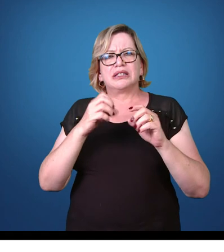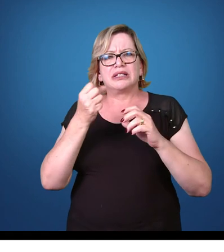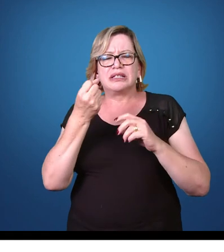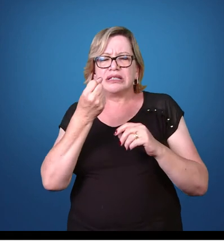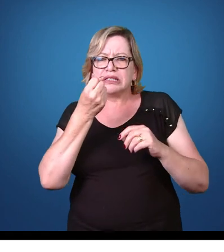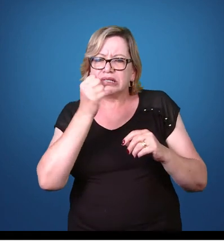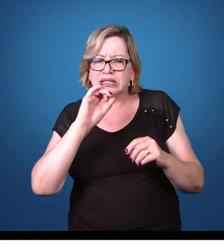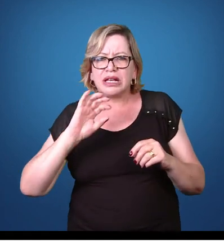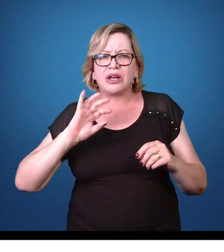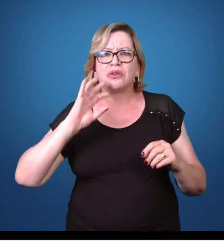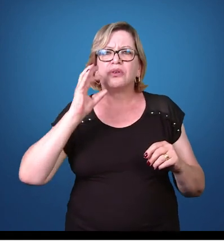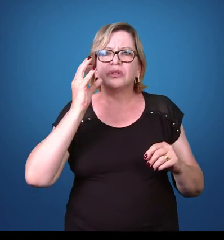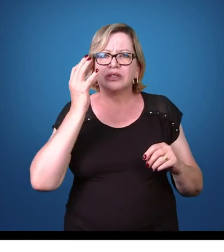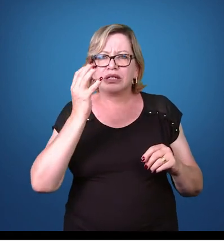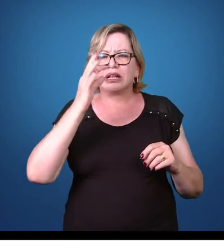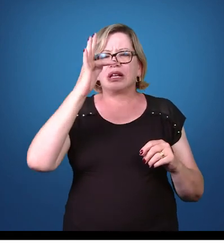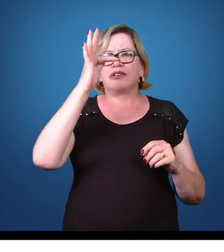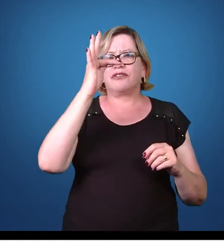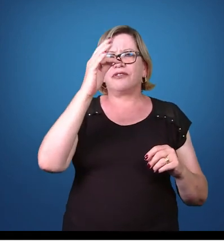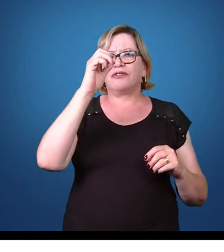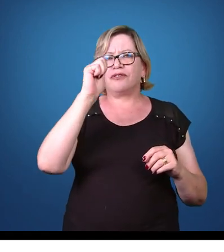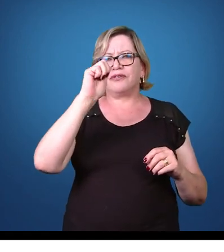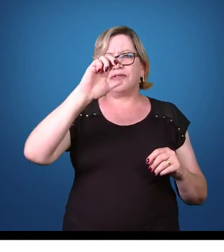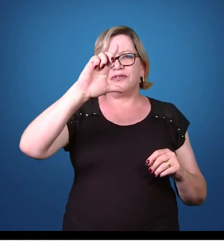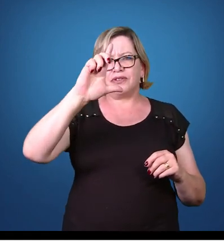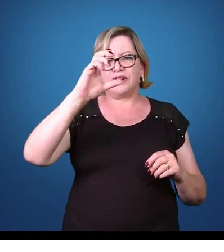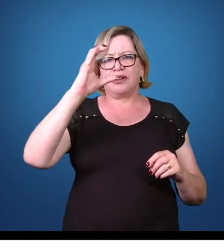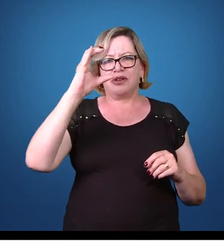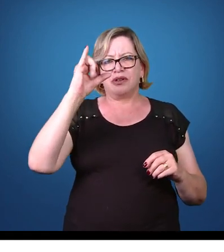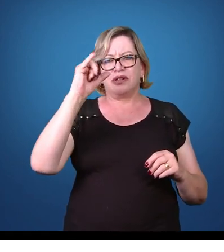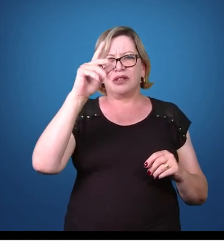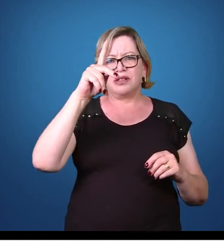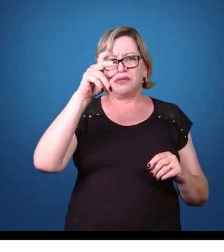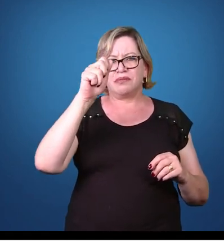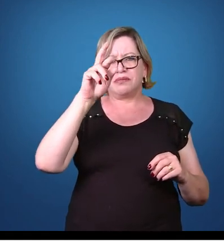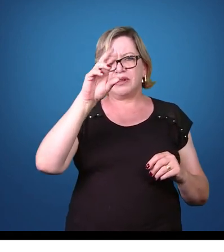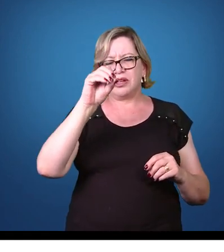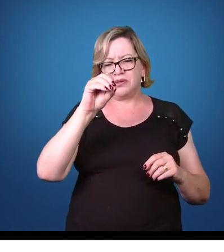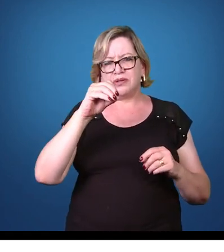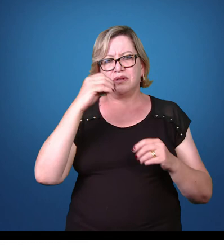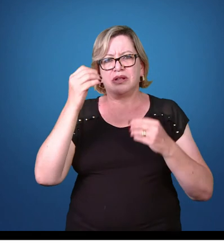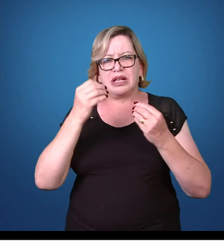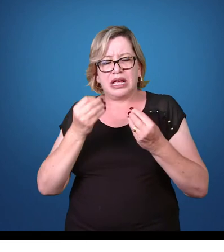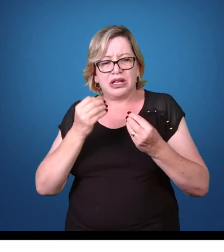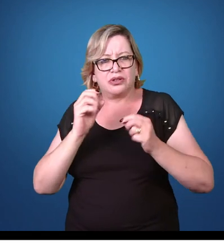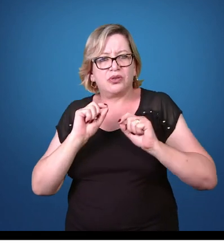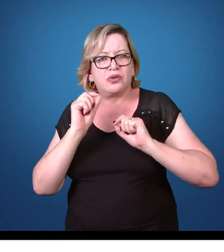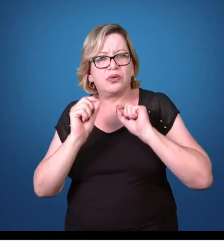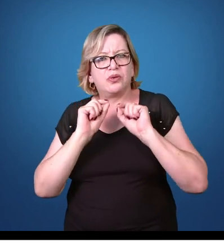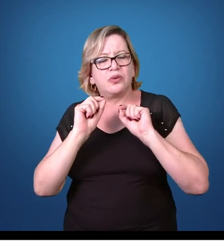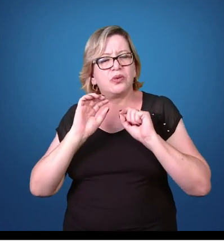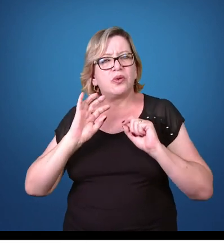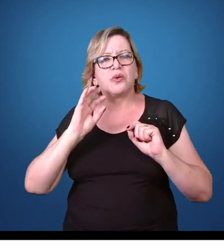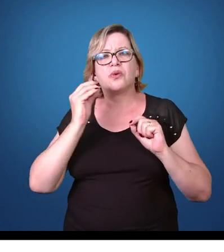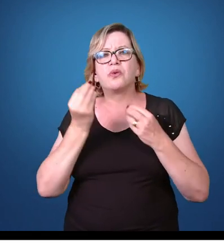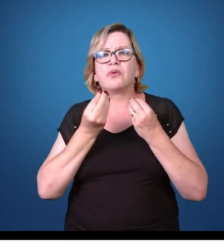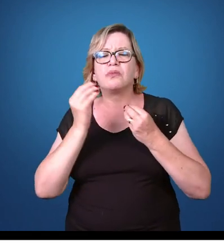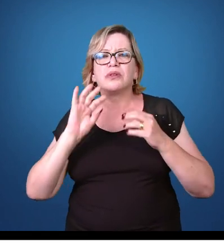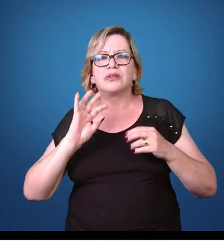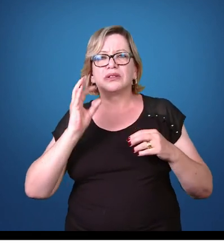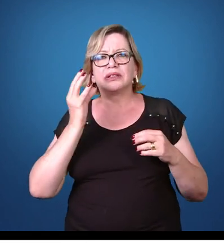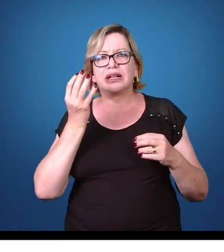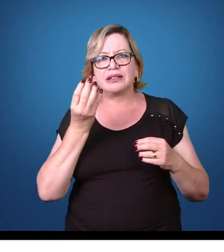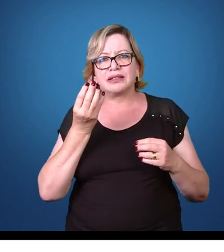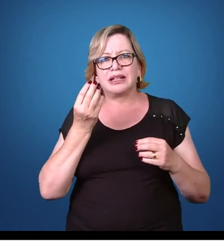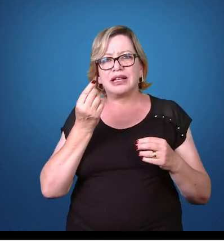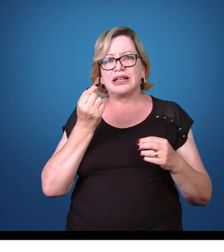Se for um plasmodium falcíparum, esse acesso malárico, a periodicidade que lhe ocorre vai